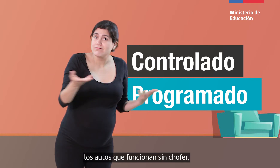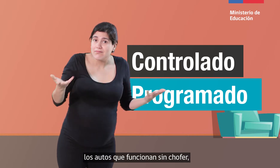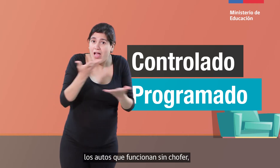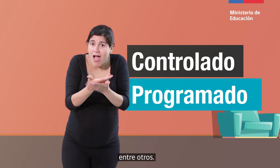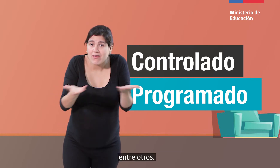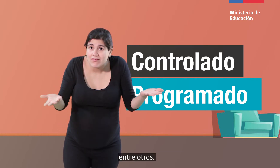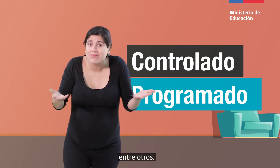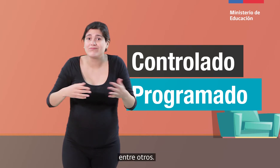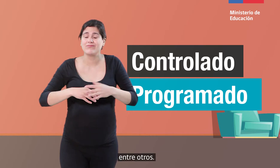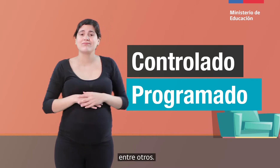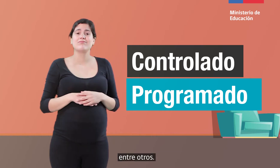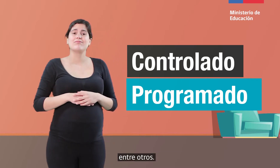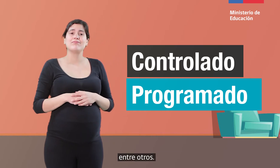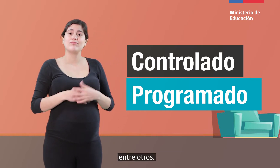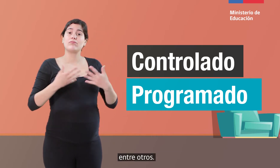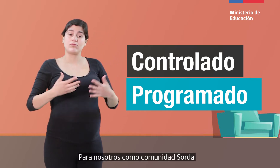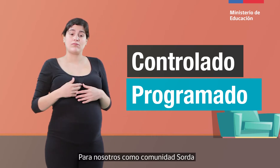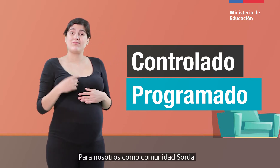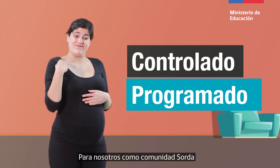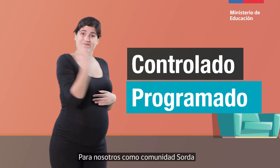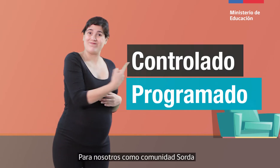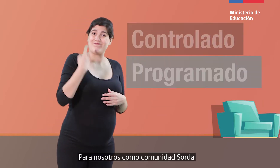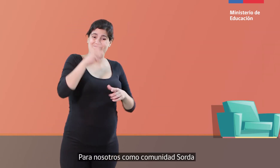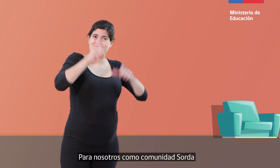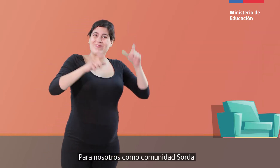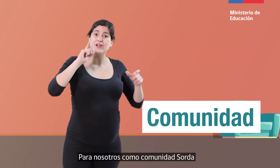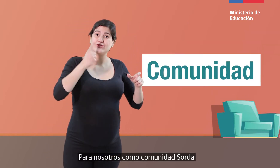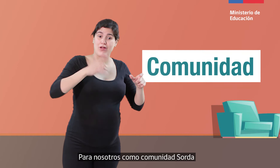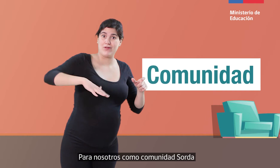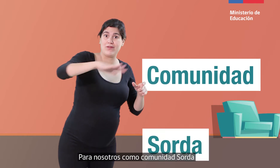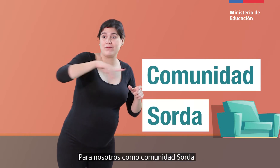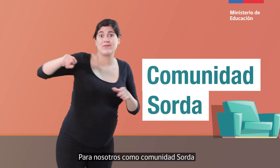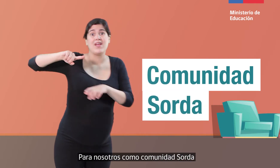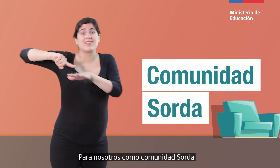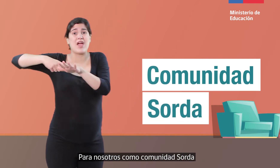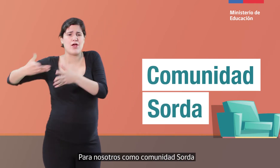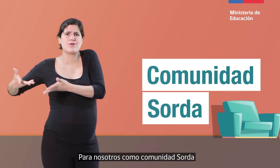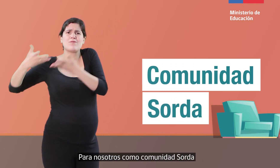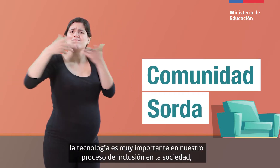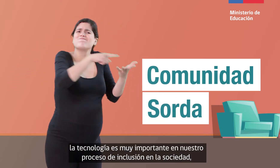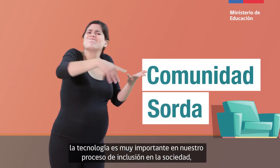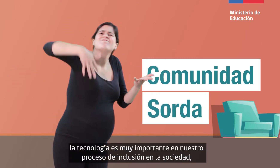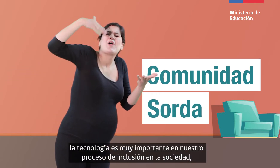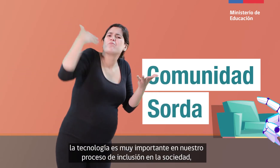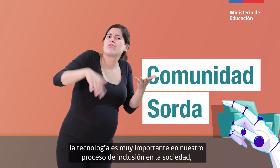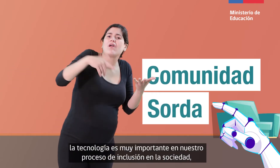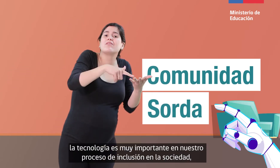Entre otros. Para nosotros, como comunidad sorda, la tecnología es